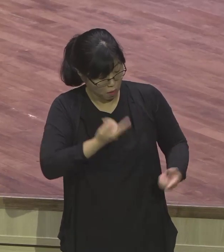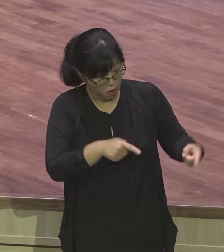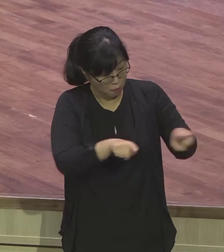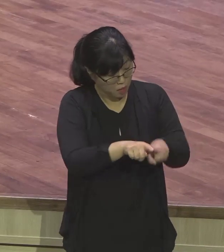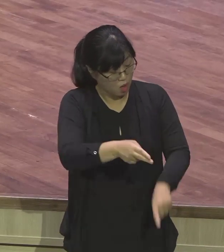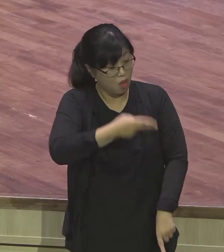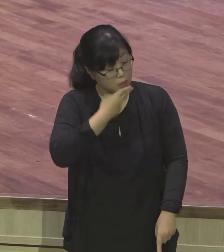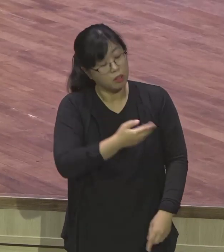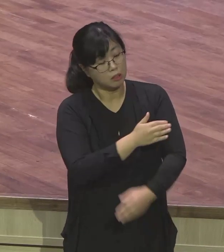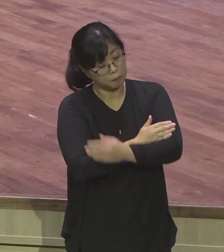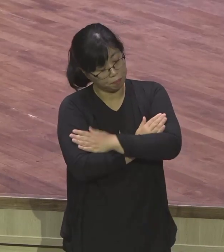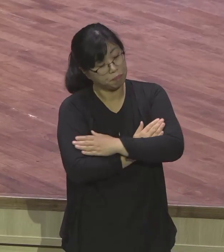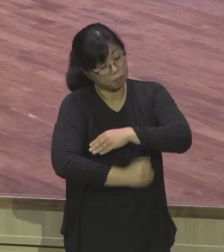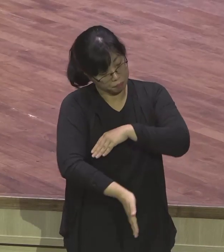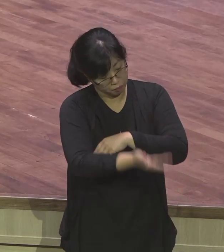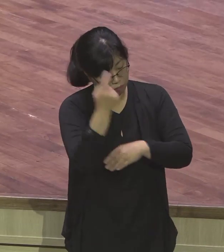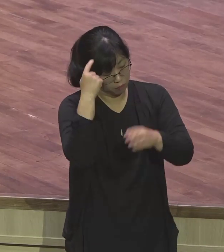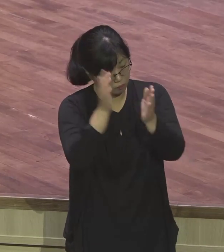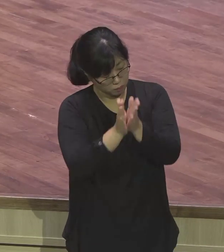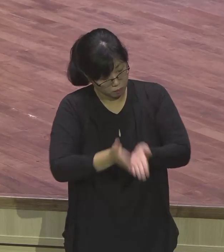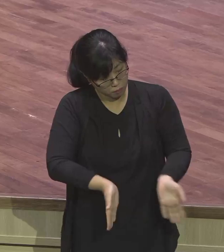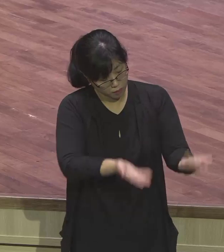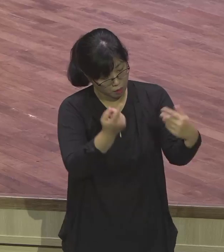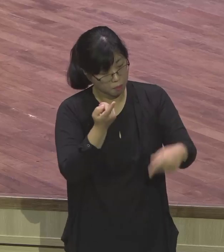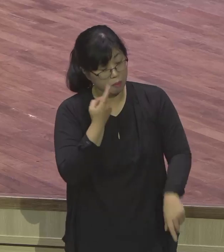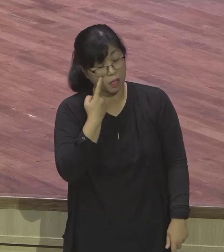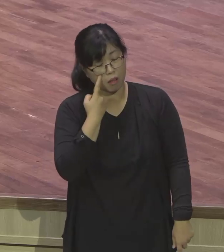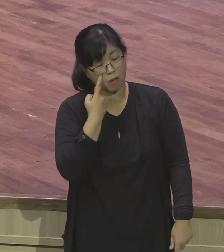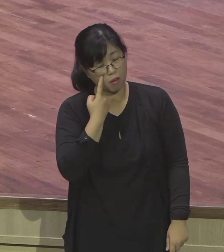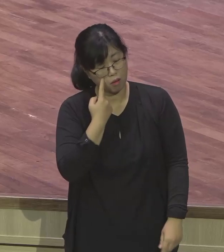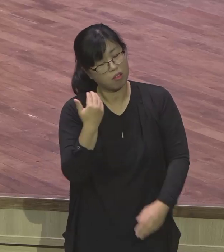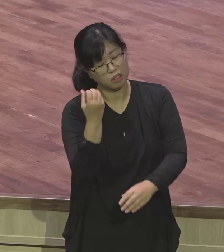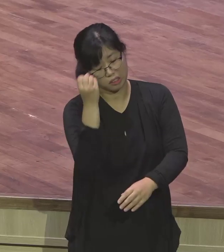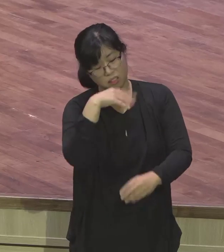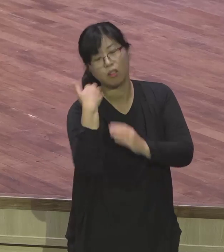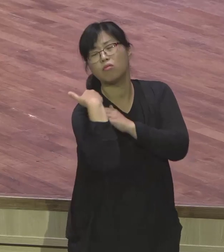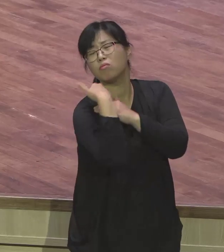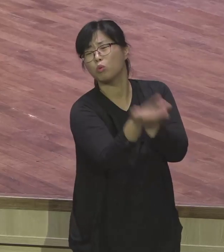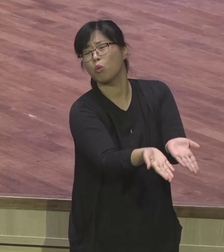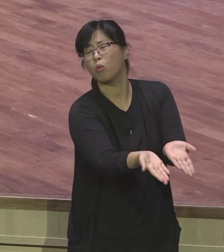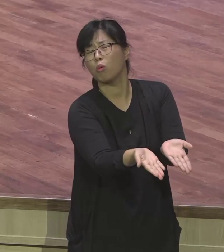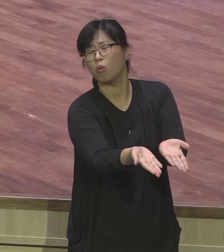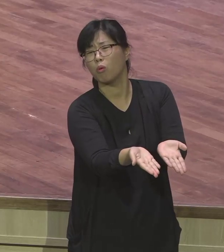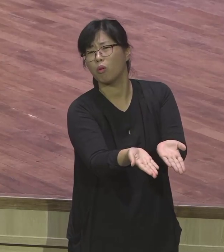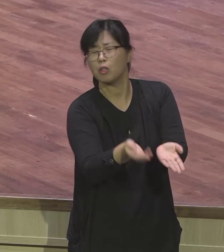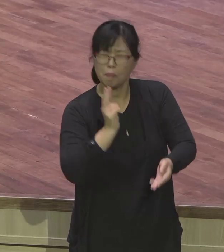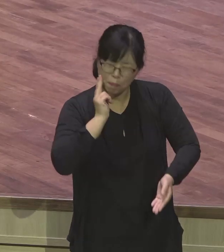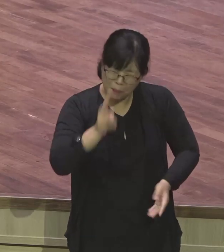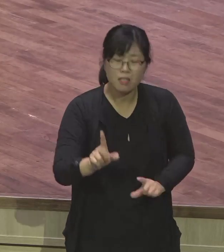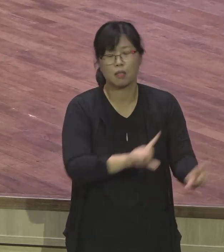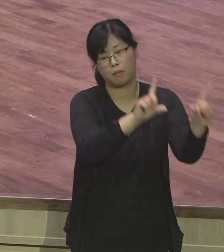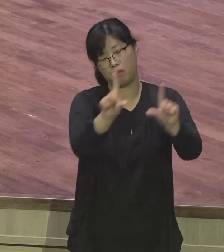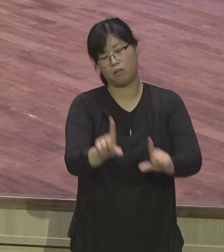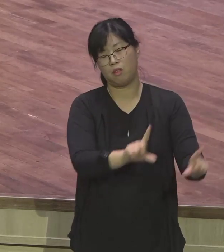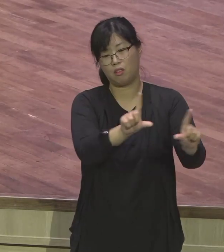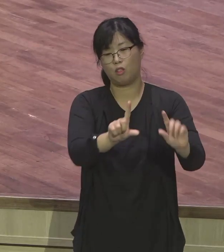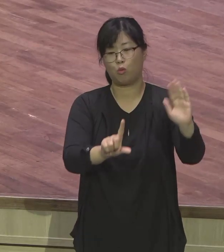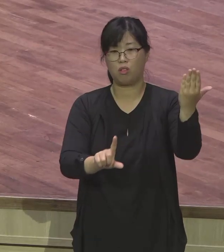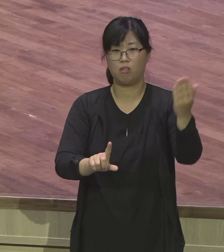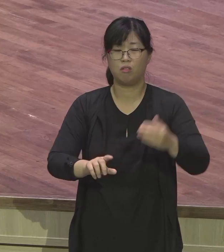놔둬. 영혼은 거두고 육신은 다 버려. 처참하게 죽는다 이 말이지요. 성경을 통해서 하나님의